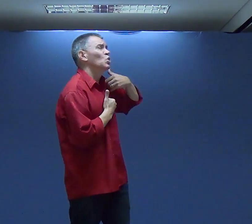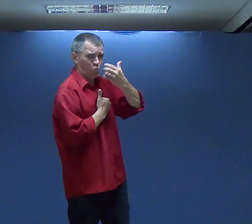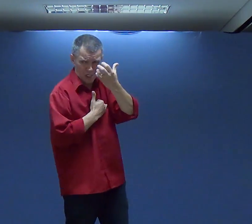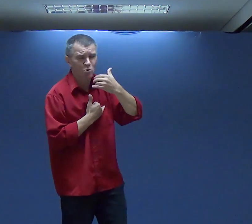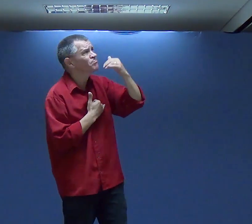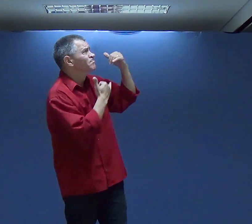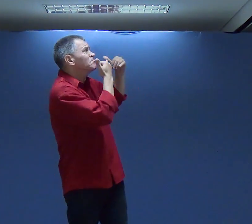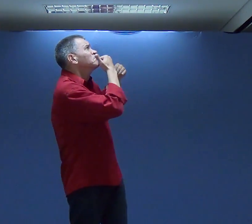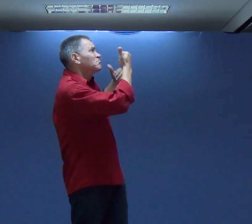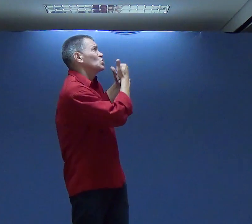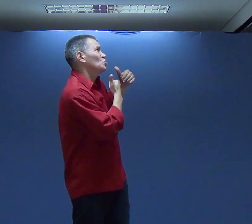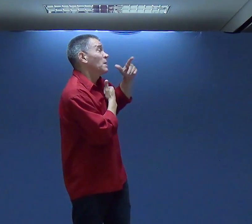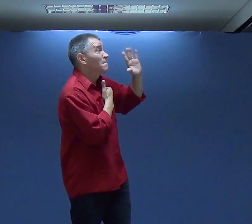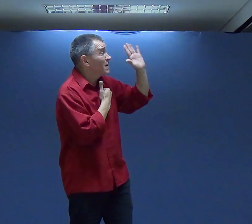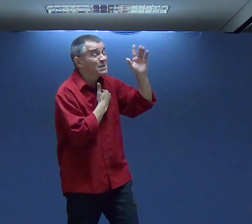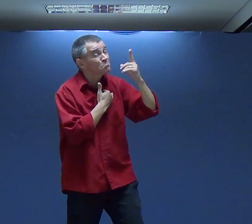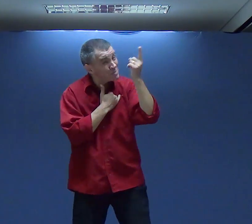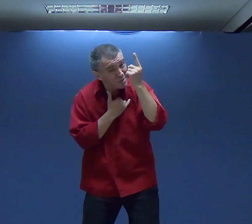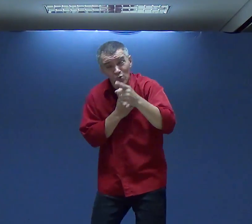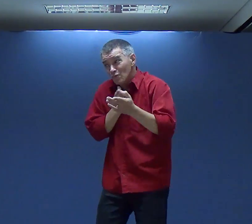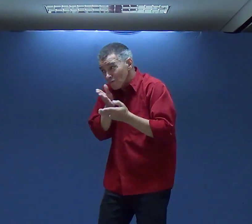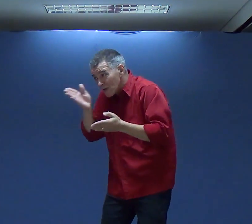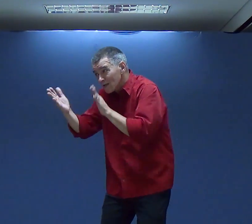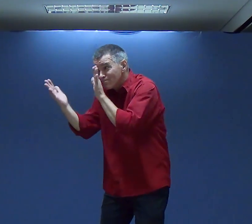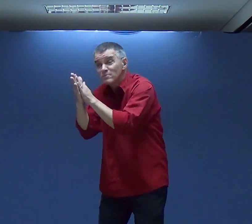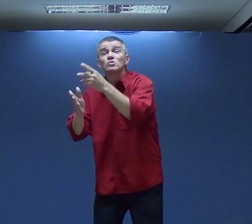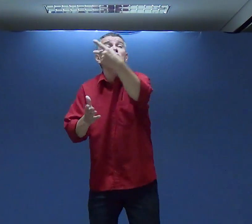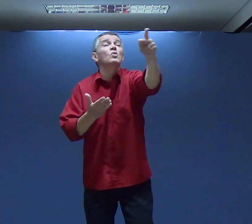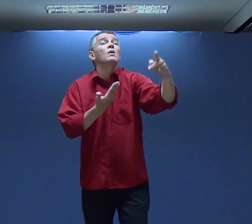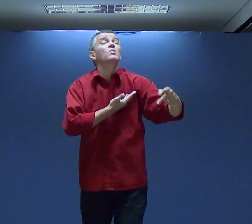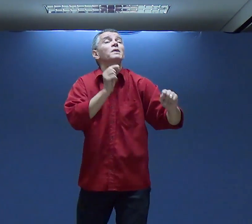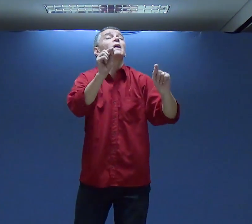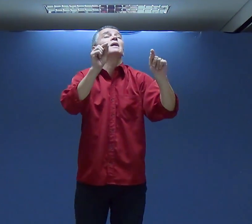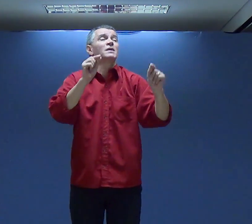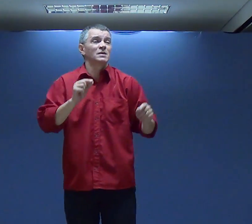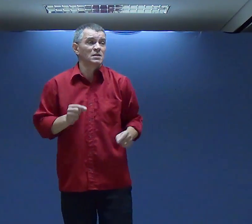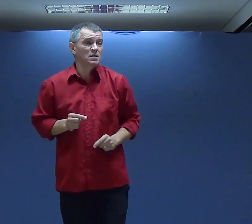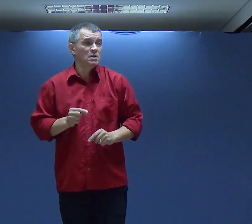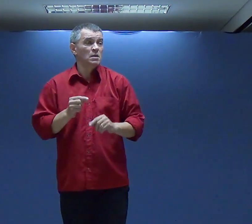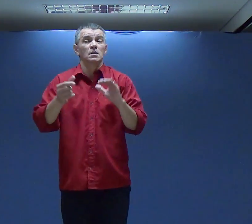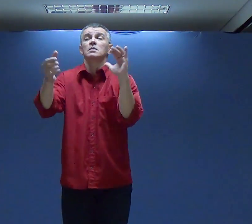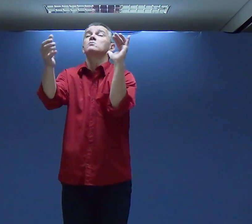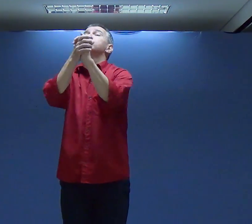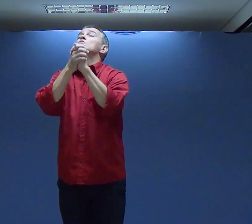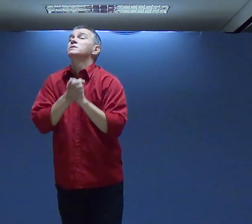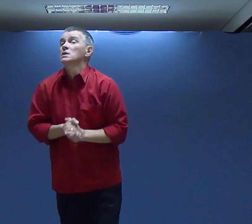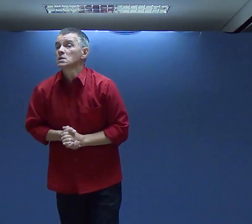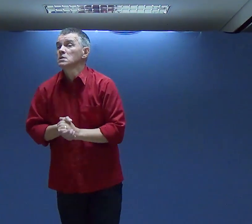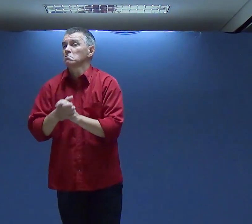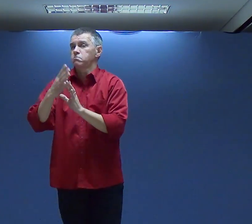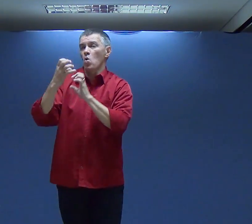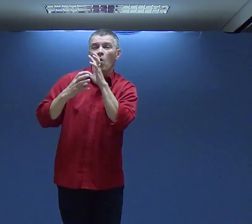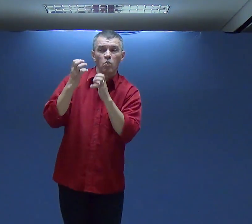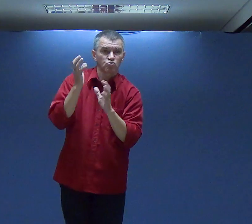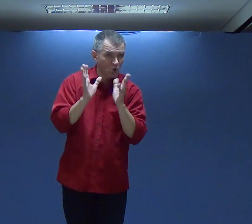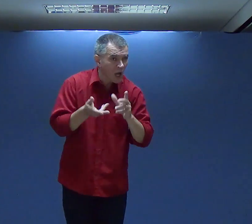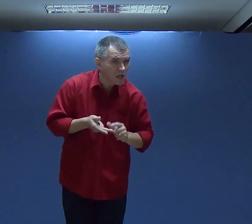Deus Libera O Perdão Seu Peço E Jesus Agora Quem é Que você Precisa Perdoar